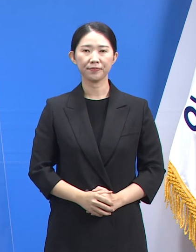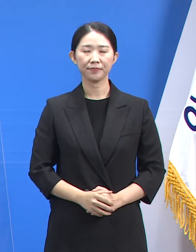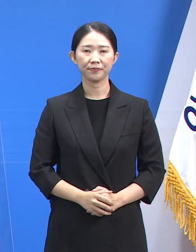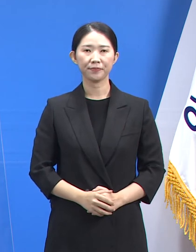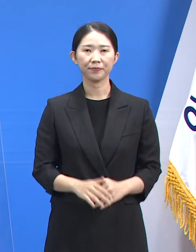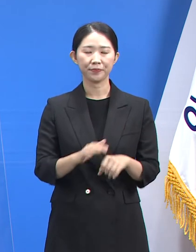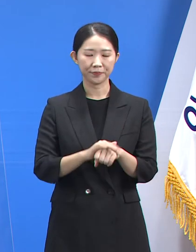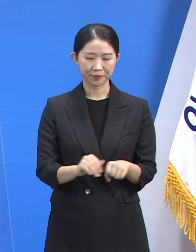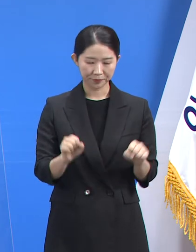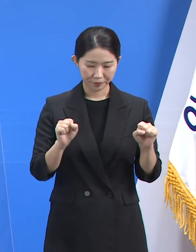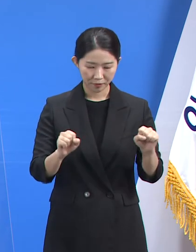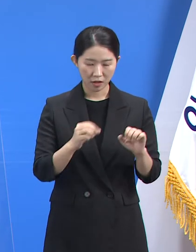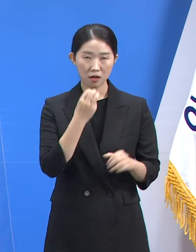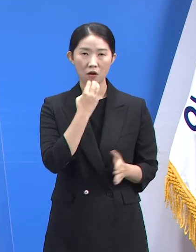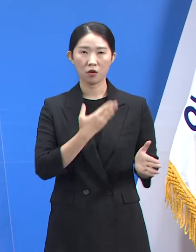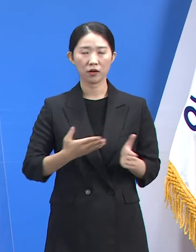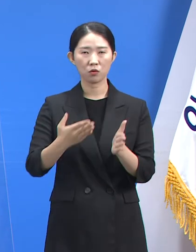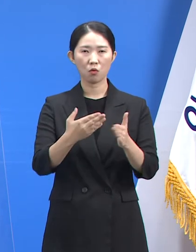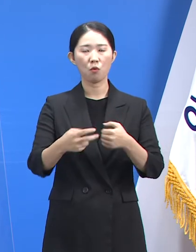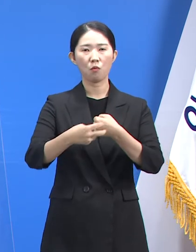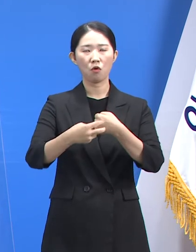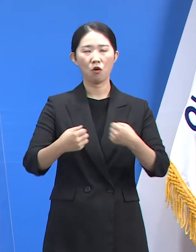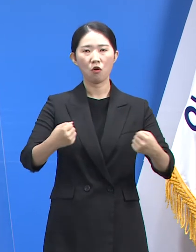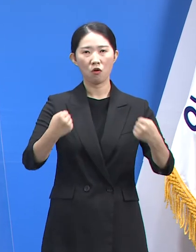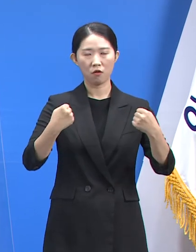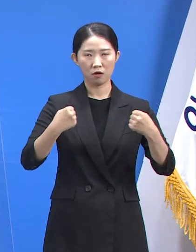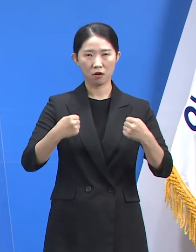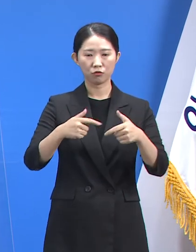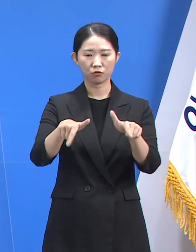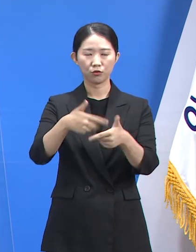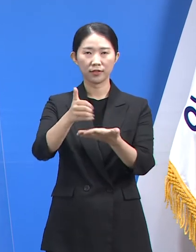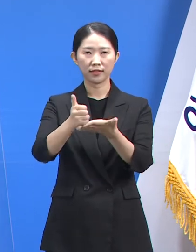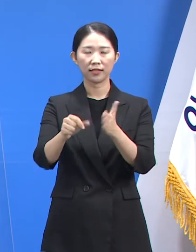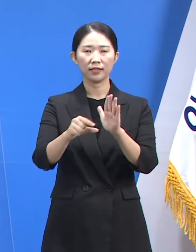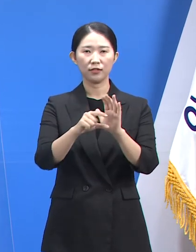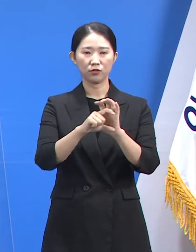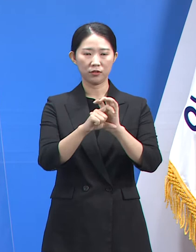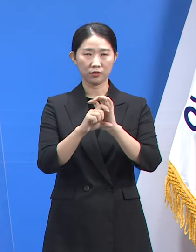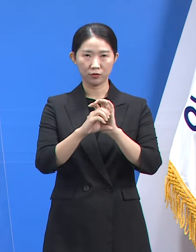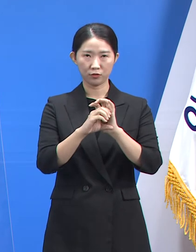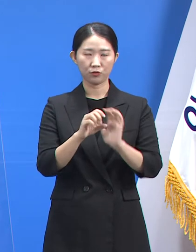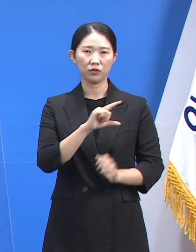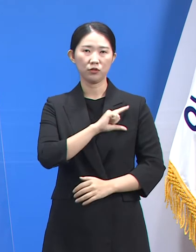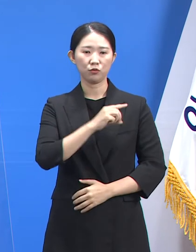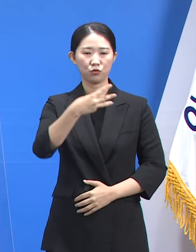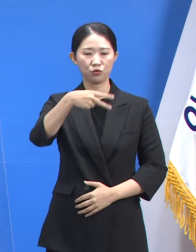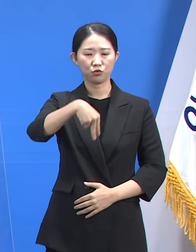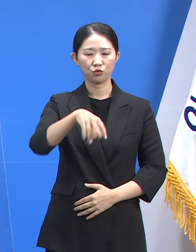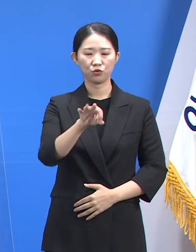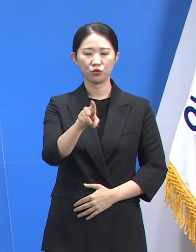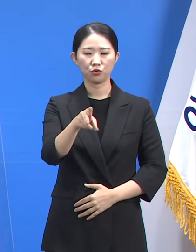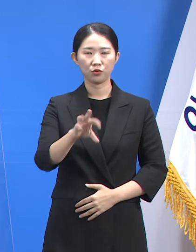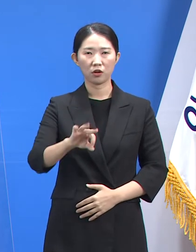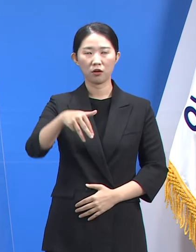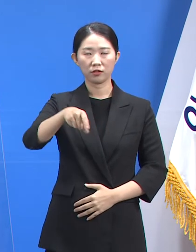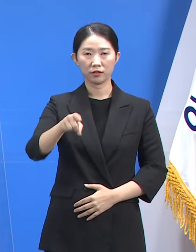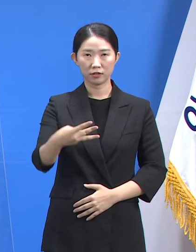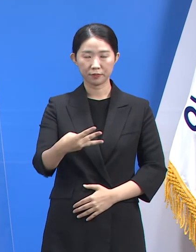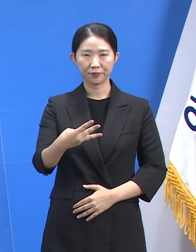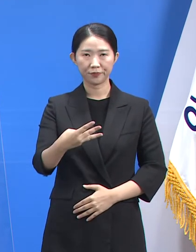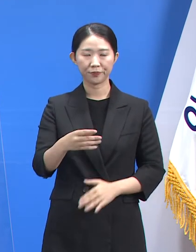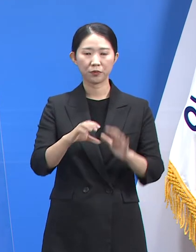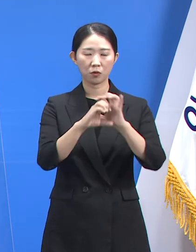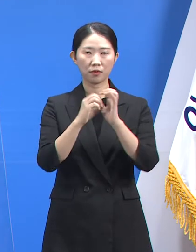안녕하십니까. 경기도 보건건강국장 류영철입니다. 9월 7일 화요일 경기도 코로나19 대응 정례 기자회견을